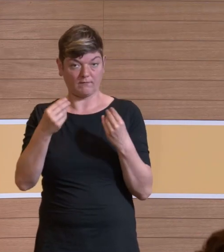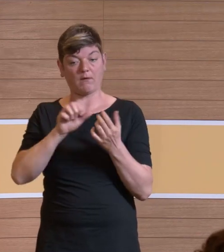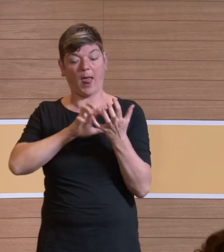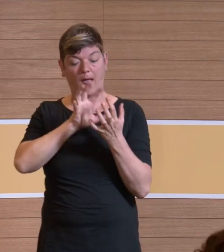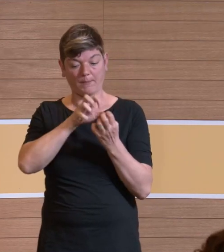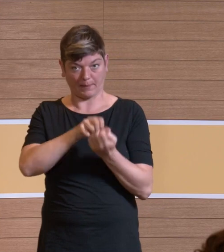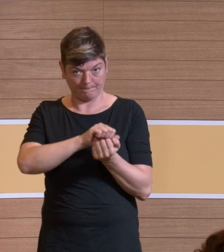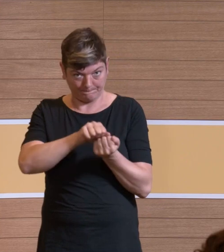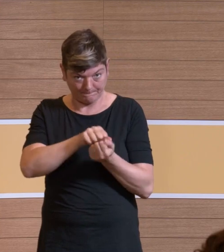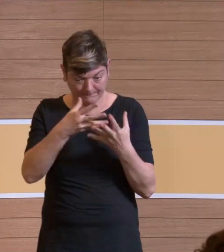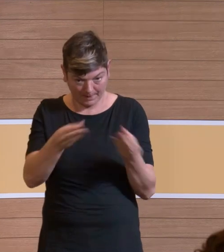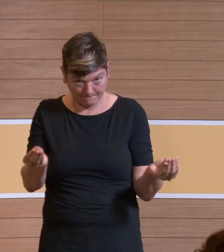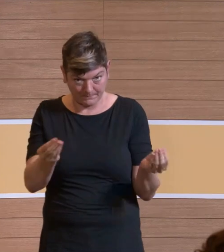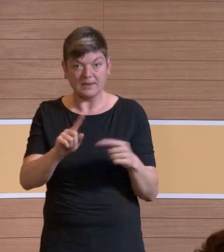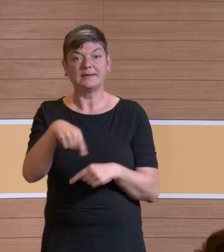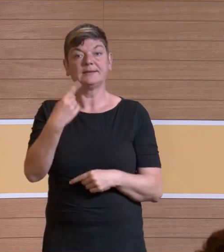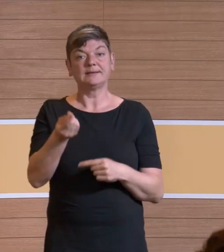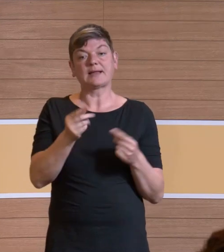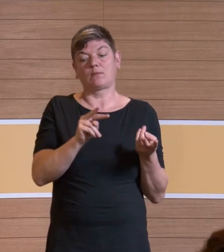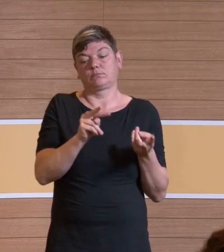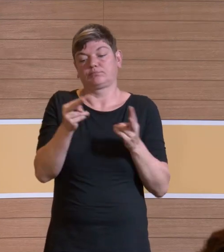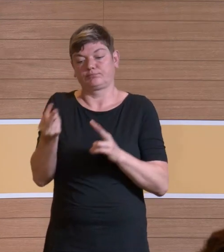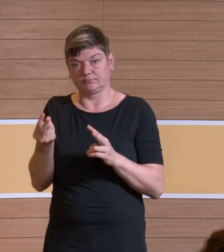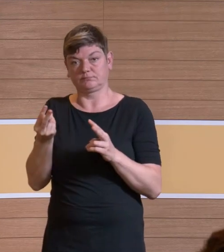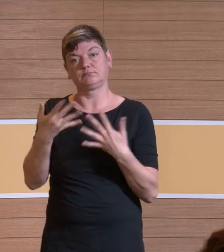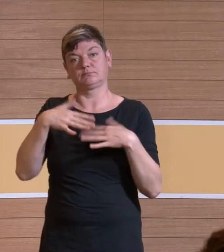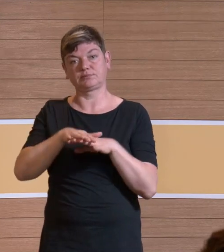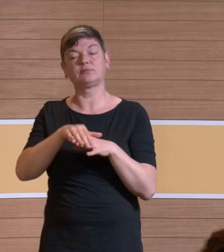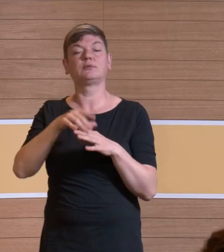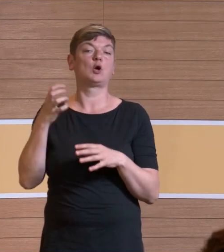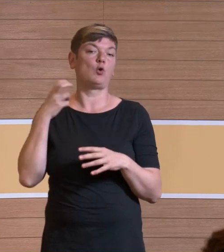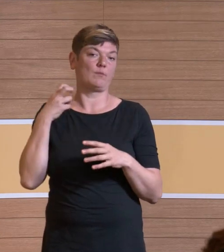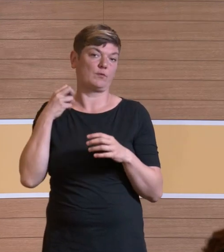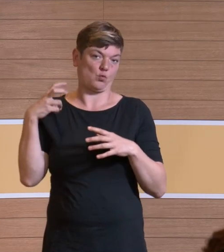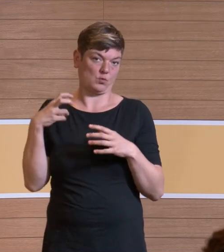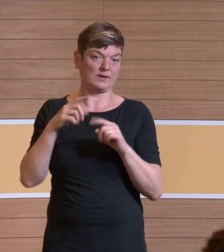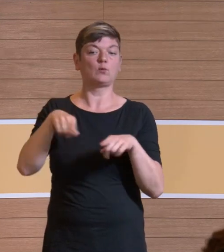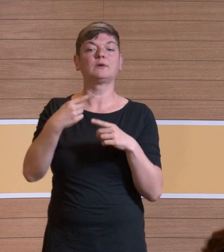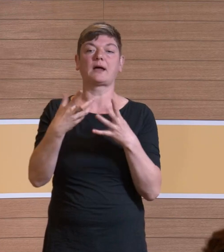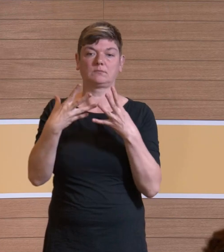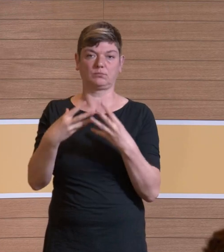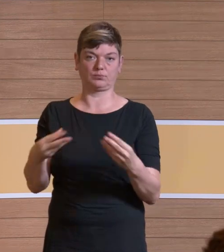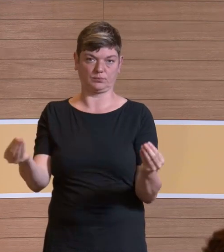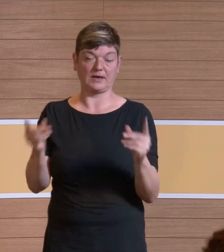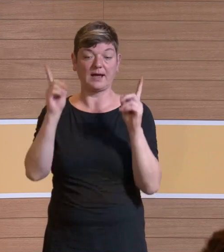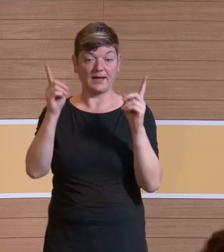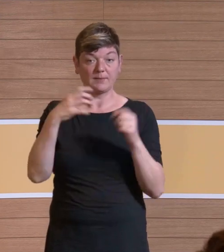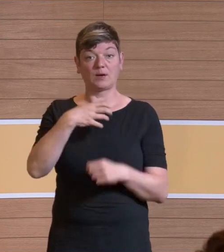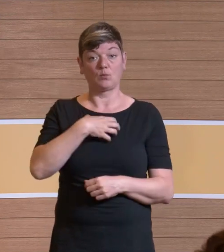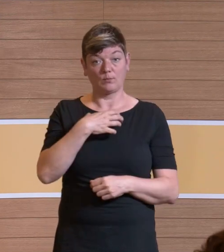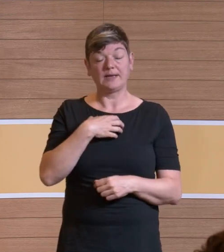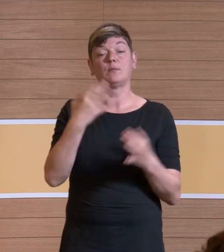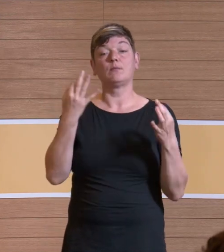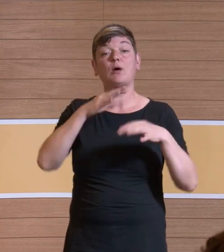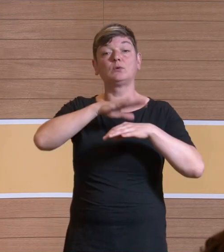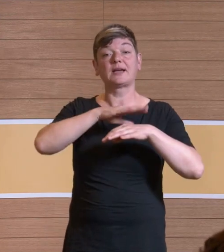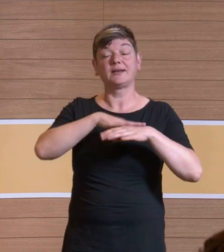Fremdkörper, dann migriert es damit in die Lymphknoten und wird über diesen Weg dann eliminiert. Das Problem ist, das dauert locker mal anderthalb